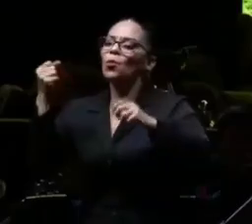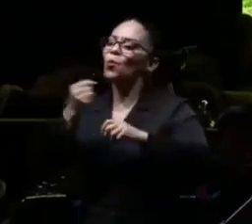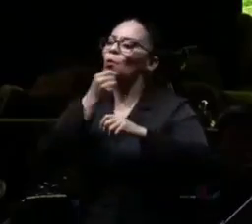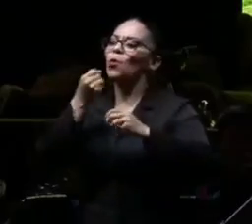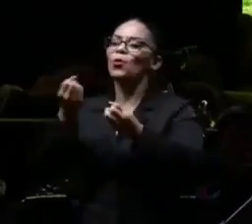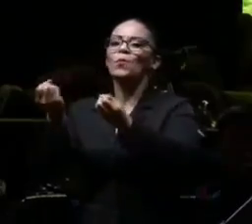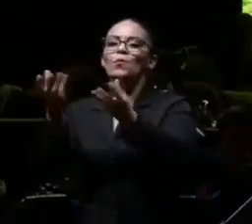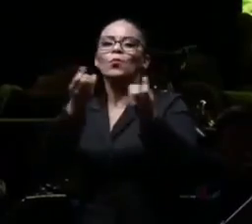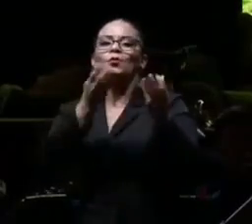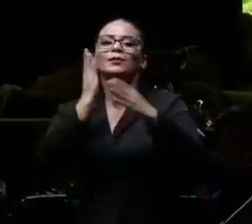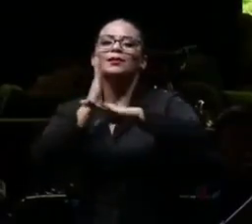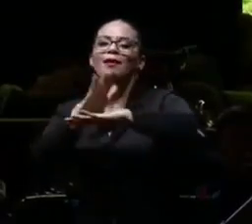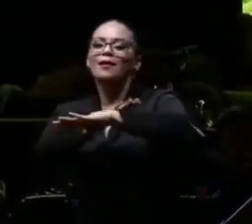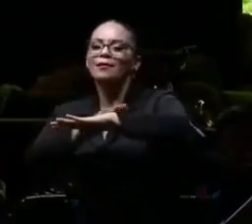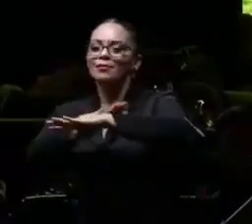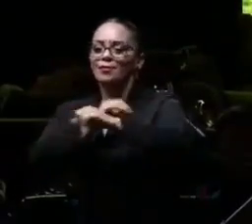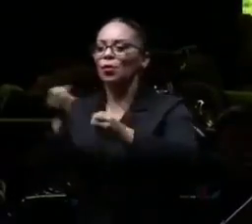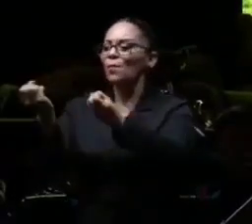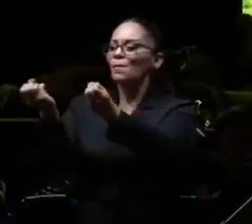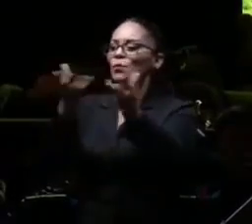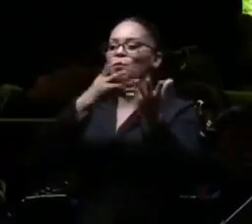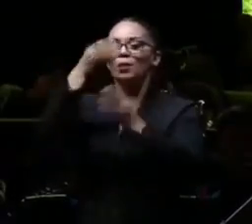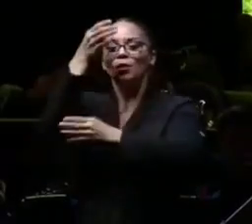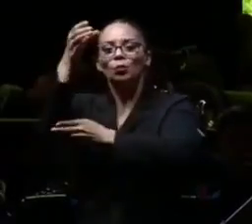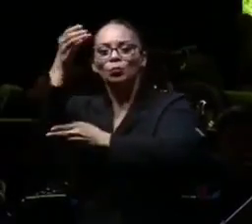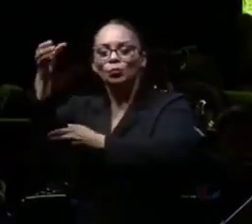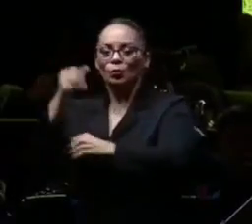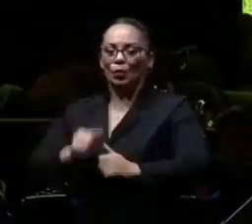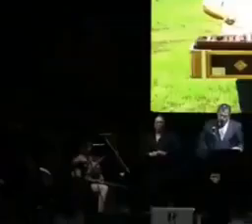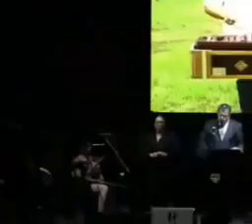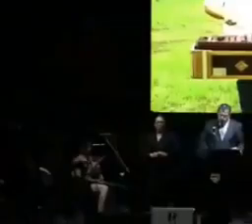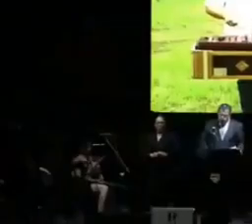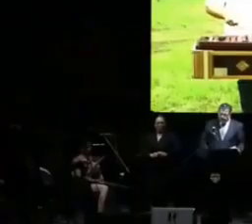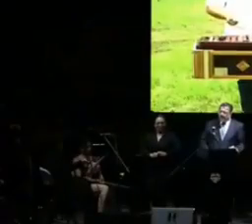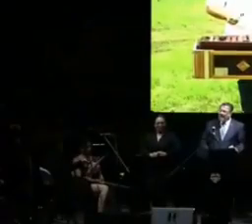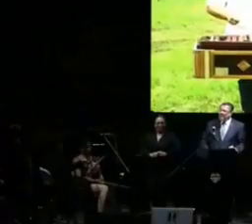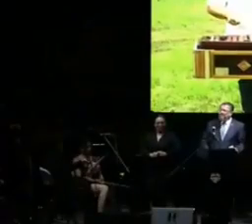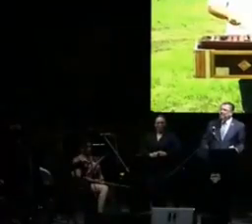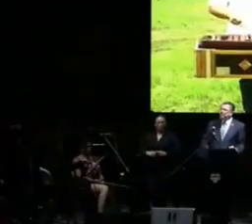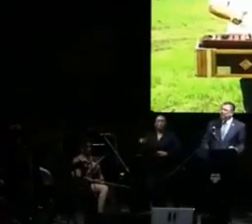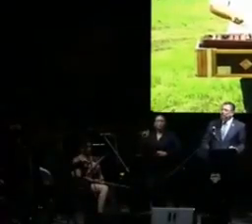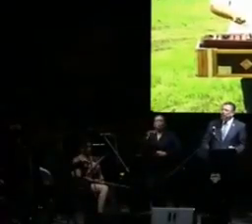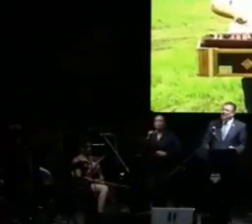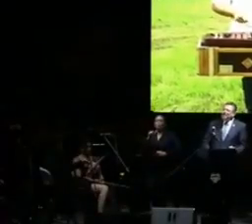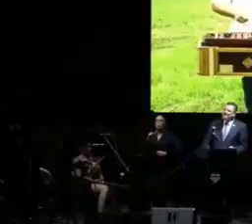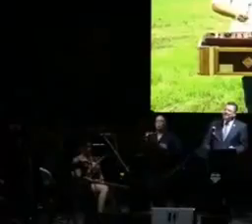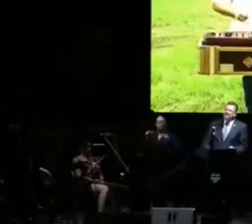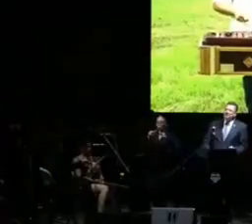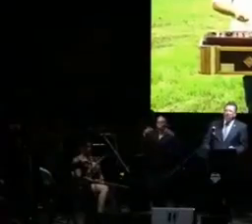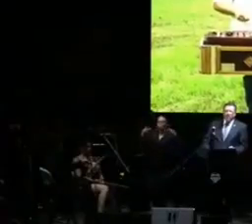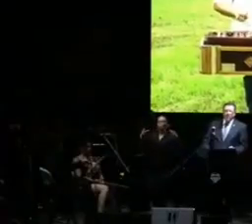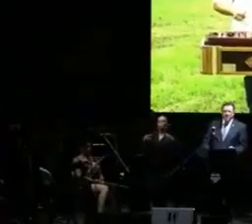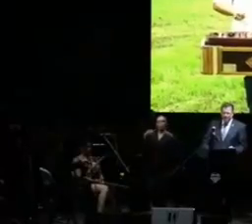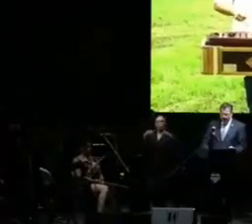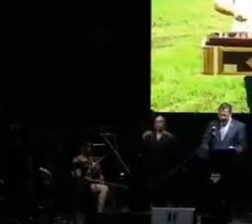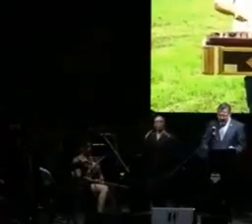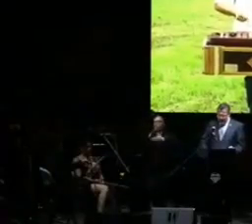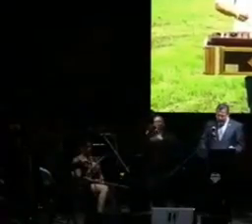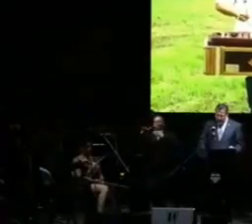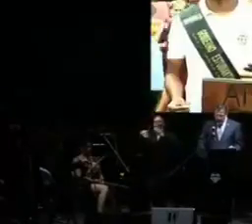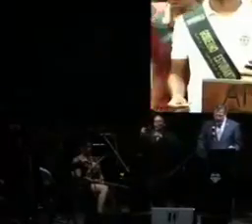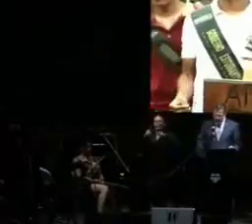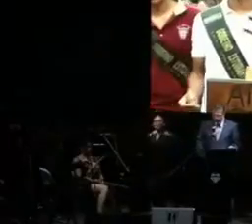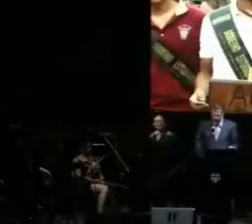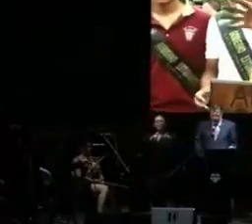pluricultural, un coro donde caben todas, todas y